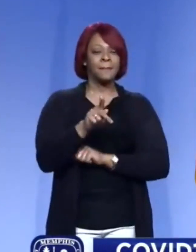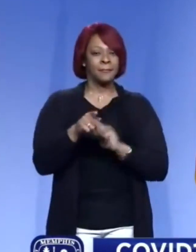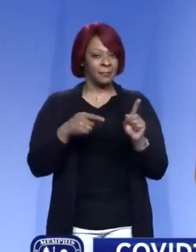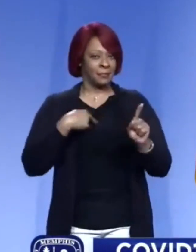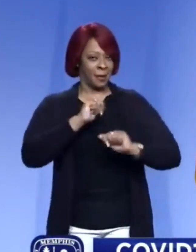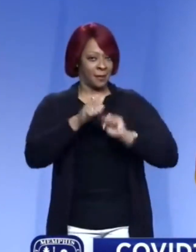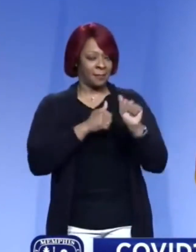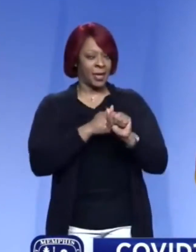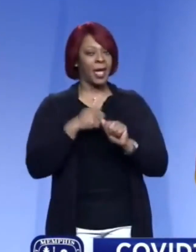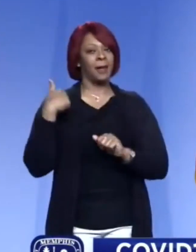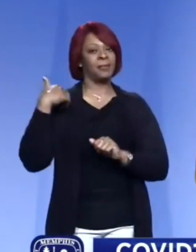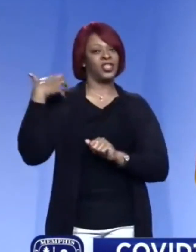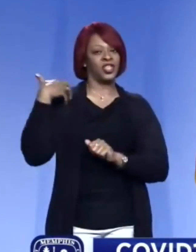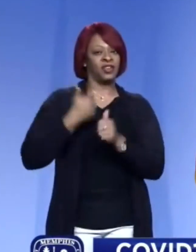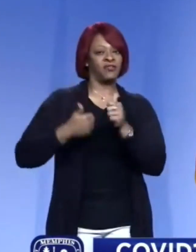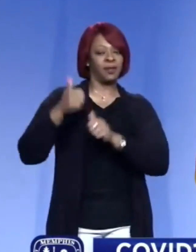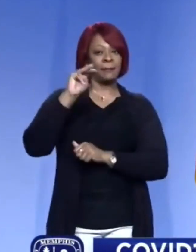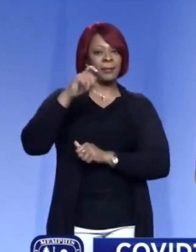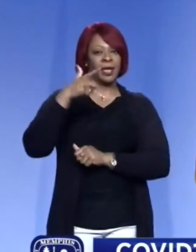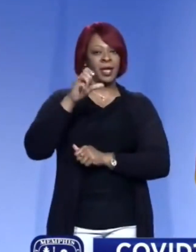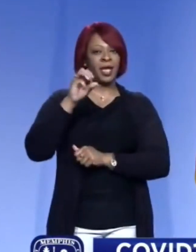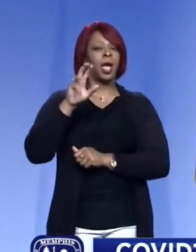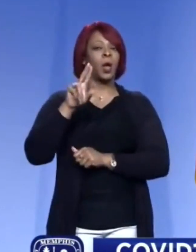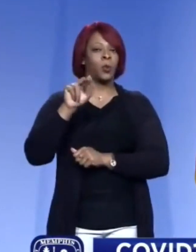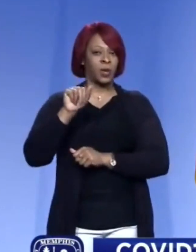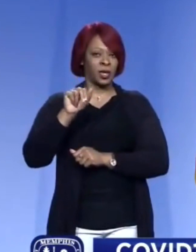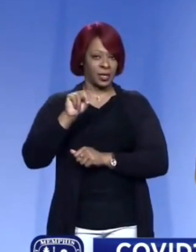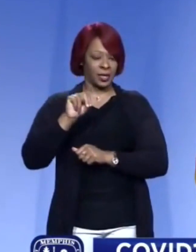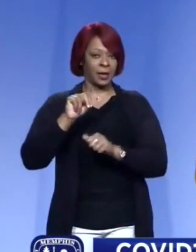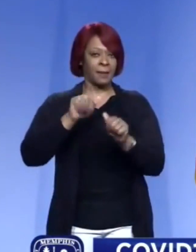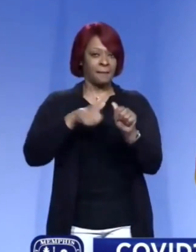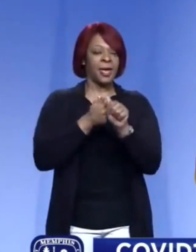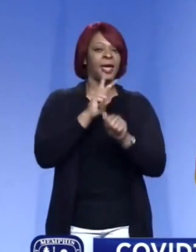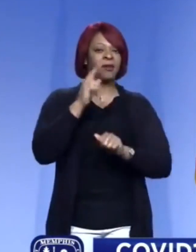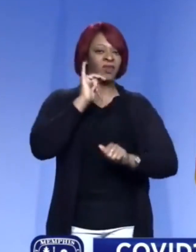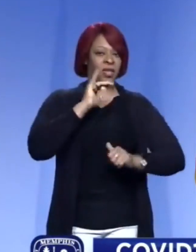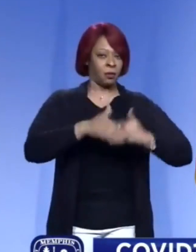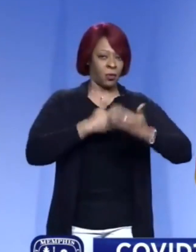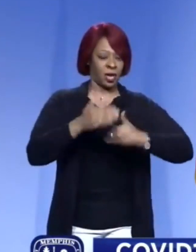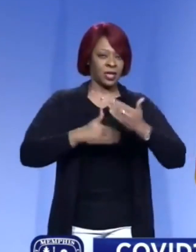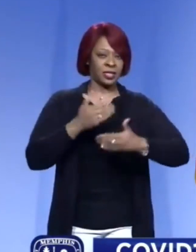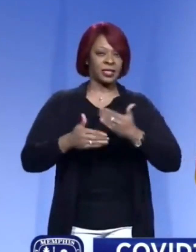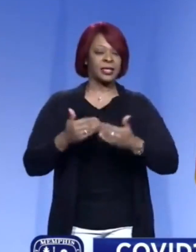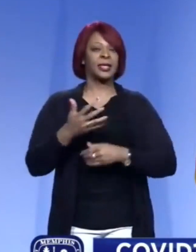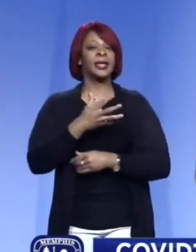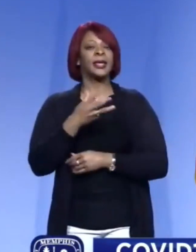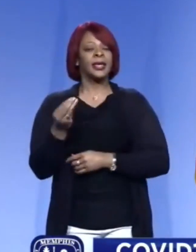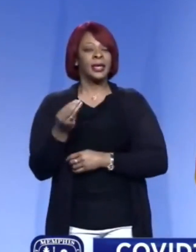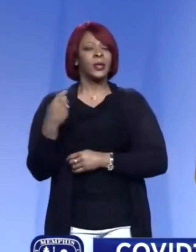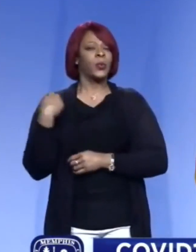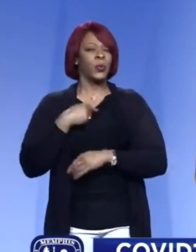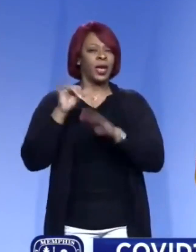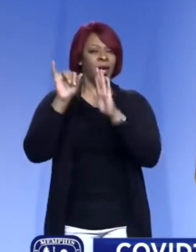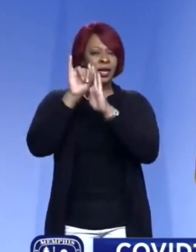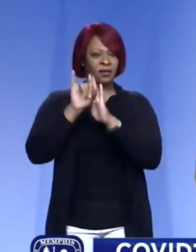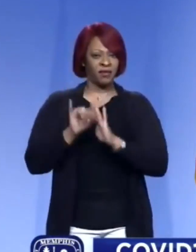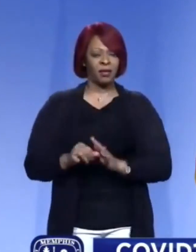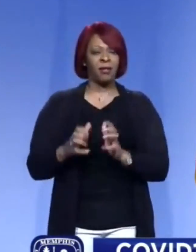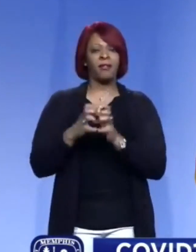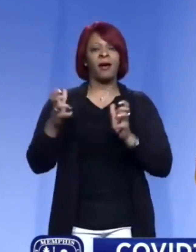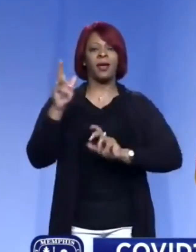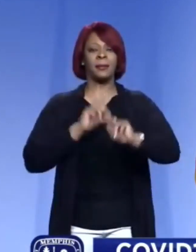personas que son clave para que sirvan de respaldo en caso de que uno de nosotros no esté disponible en algún momento. De hecho,